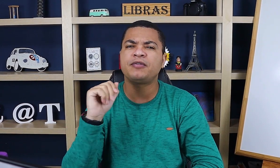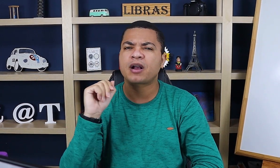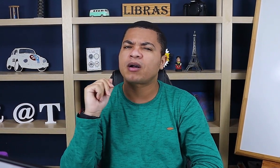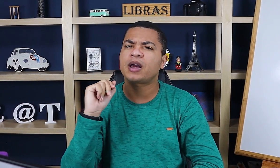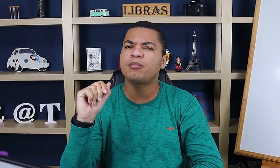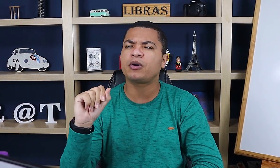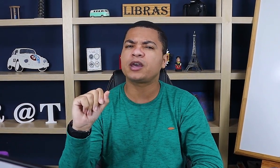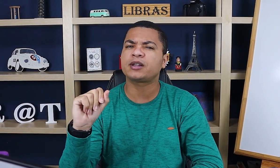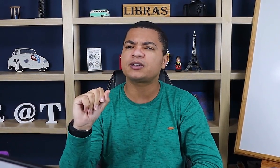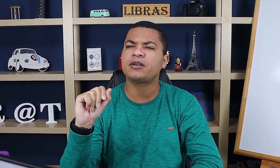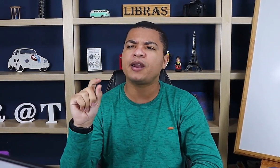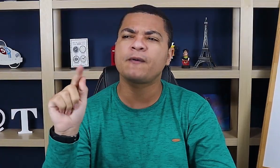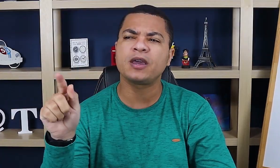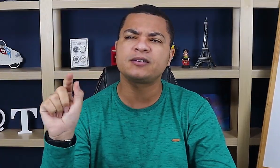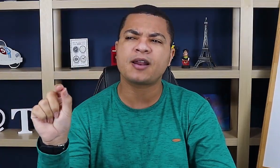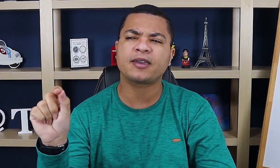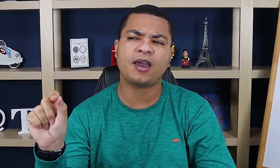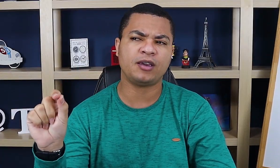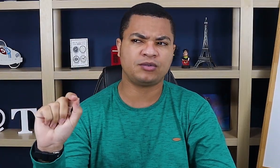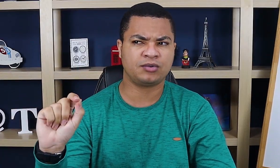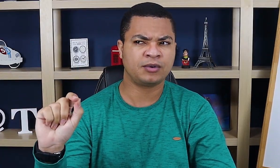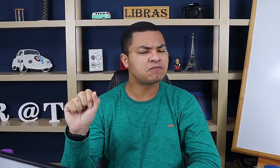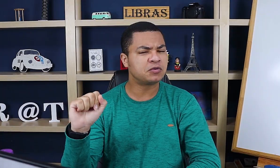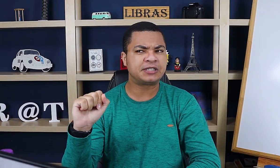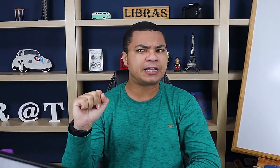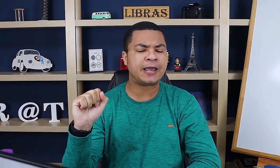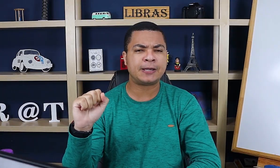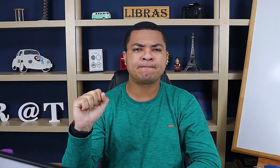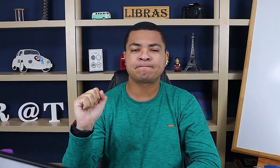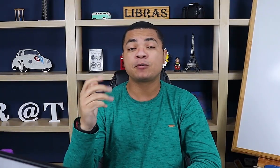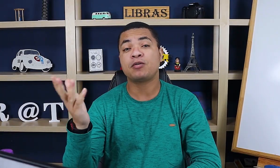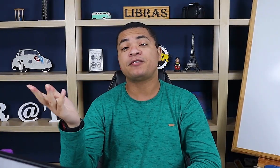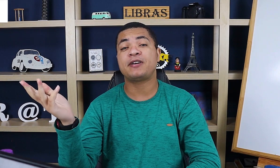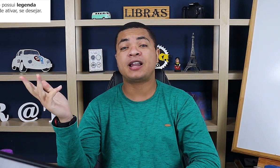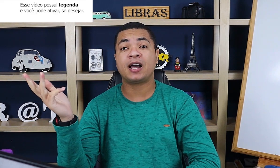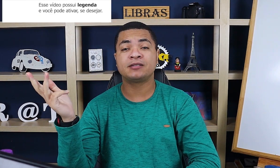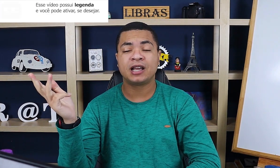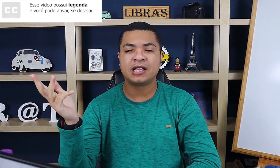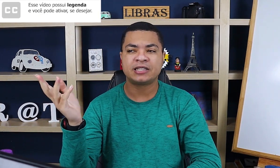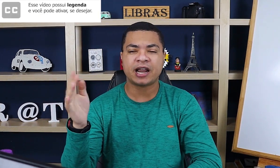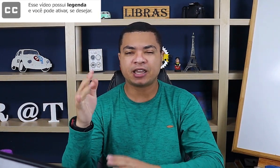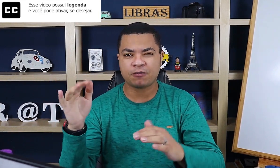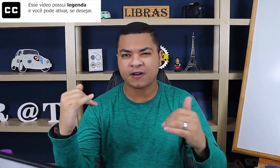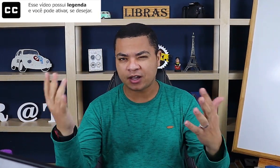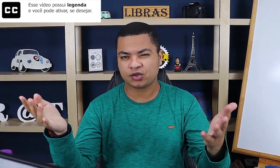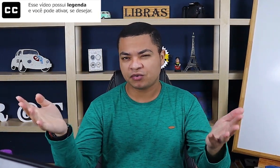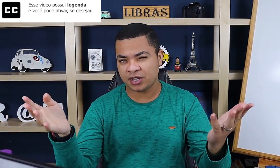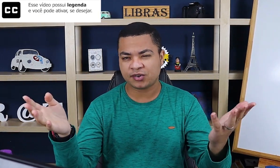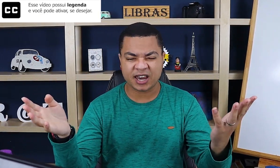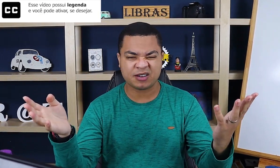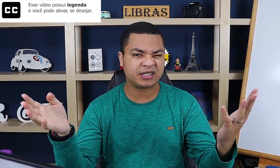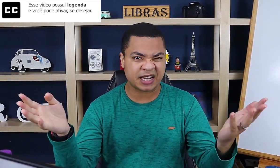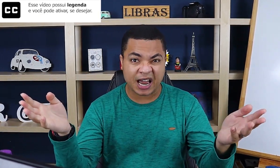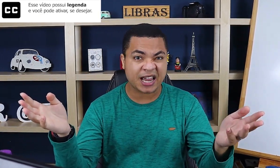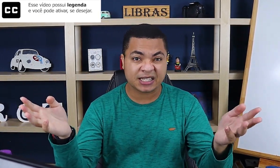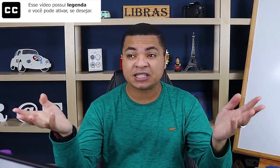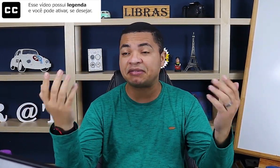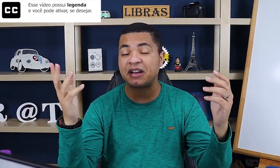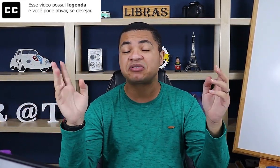e fica com aquela burguinha atrás da orelha. O que será que é isso? Não sei, nunca ouvi falar. Será que eu faço isso na língua de sinais e faço